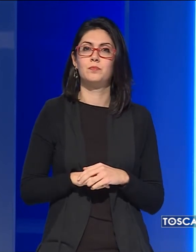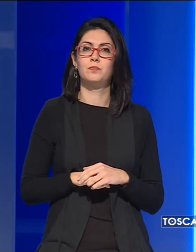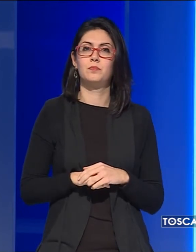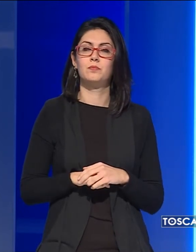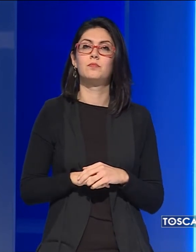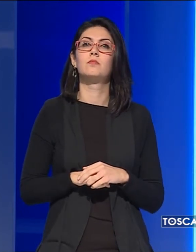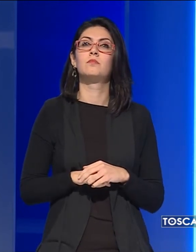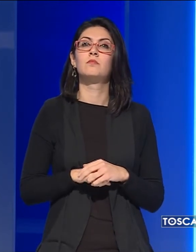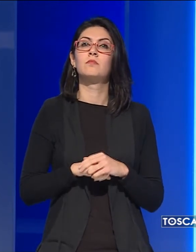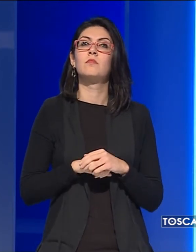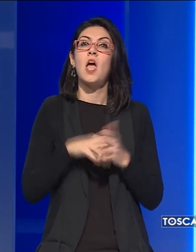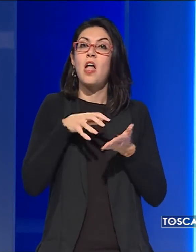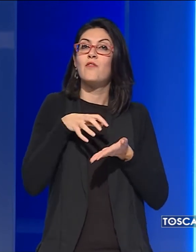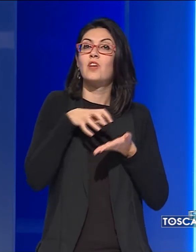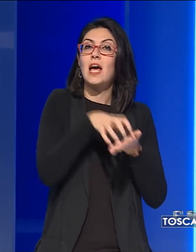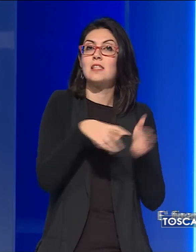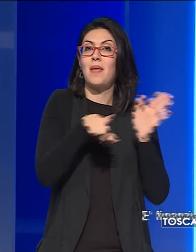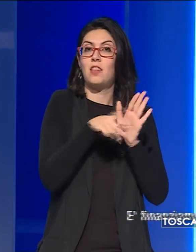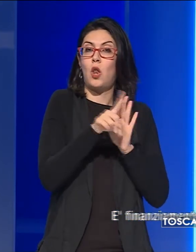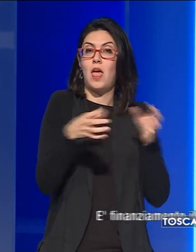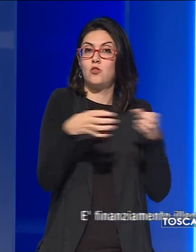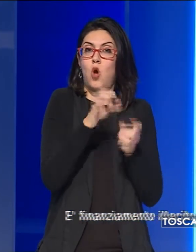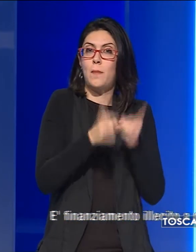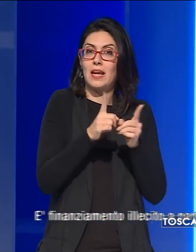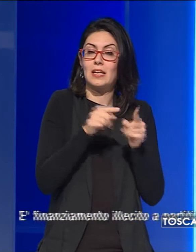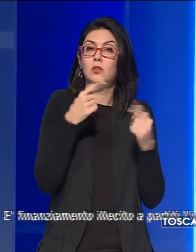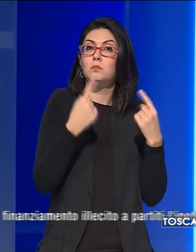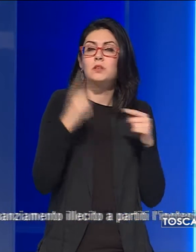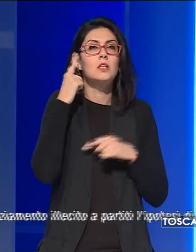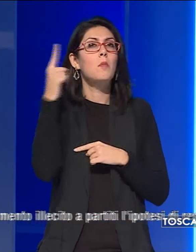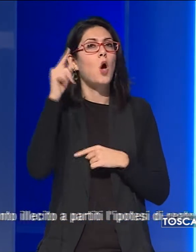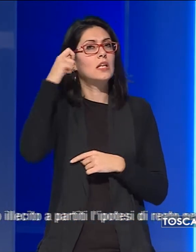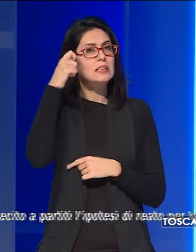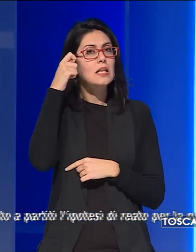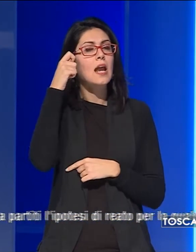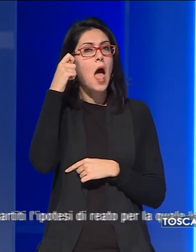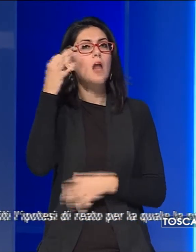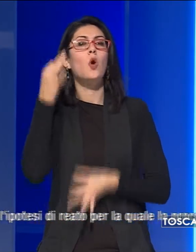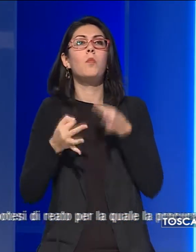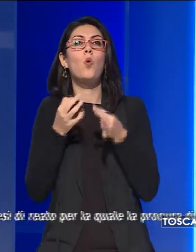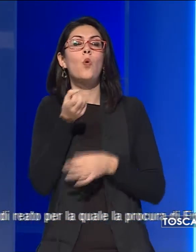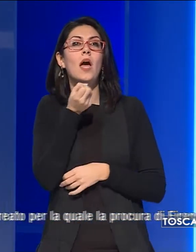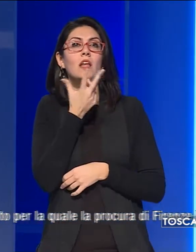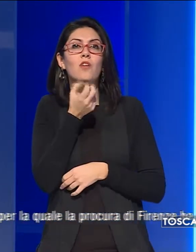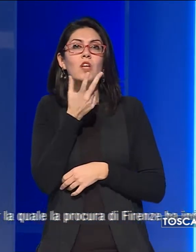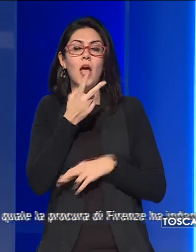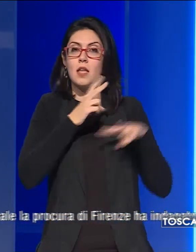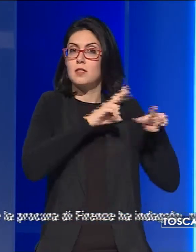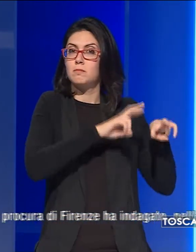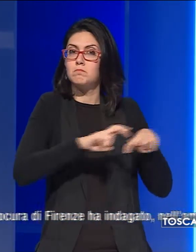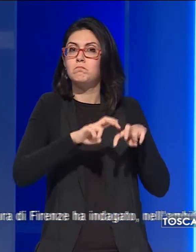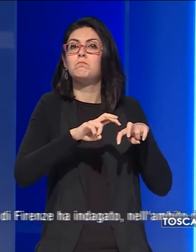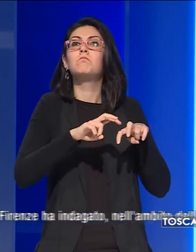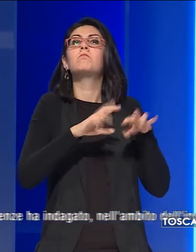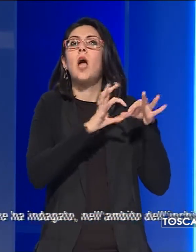È finanziamento illecito ai partiti. L'ipotesi di reato per la quale la Procura di Firenze ha indagato nell'ambito